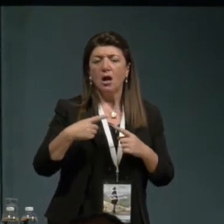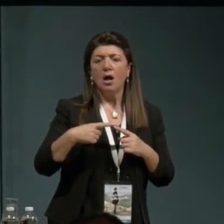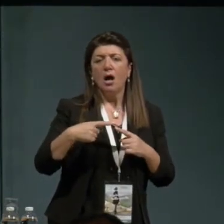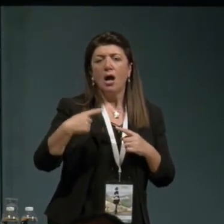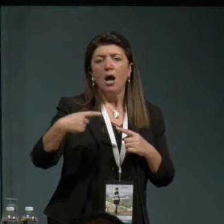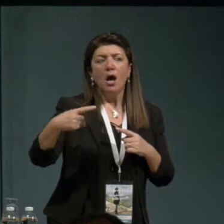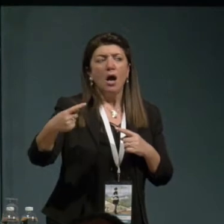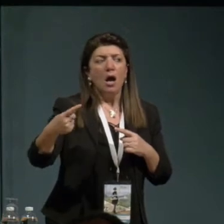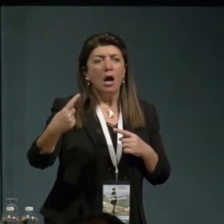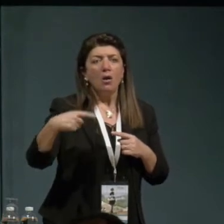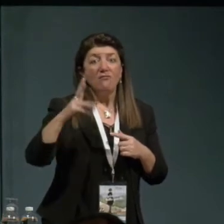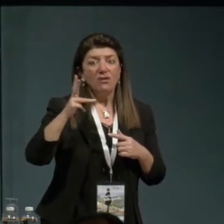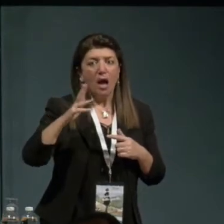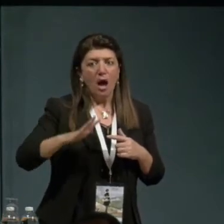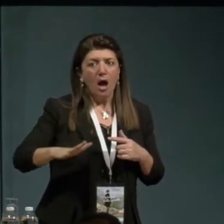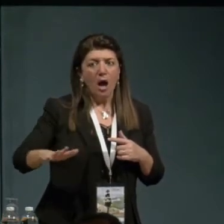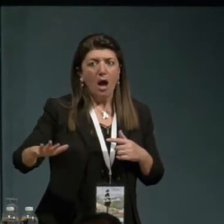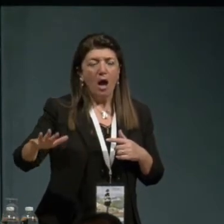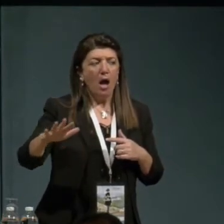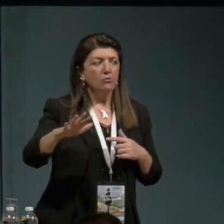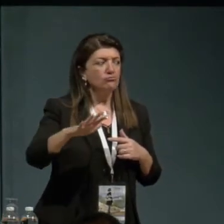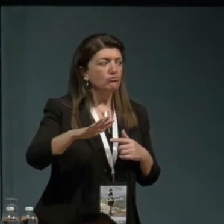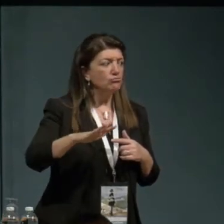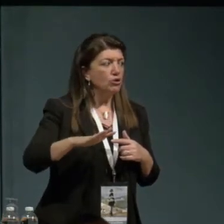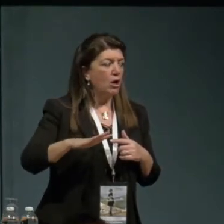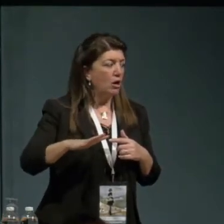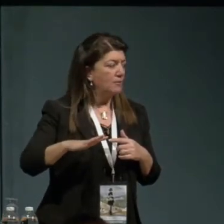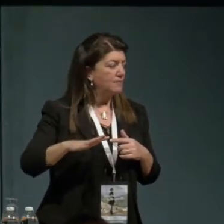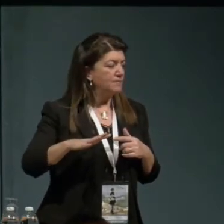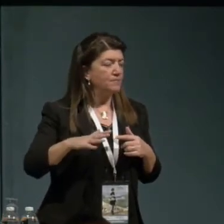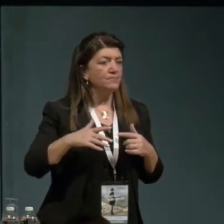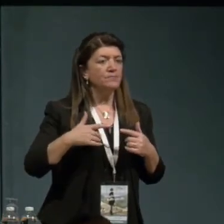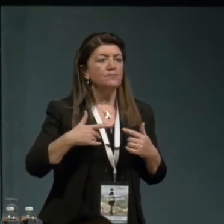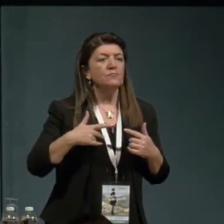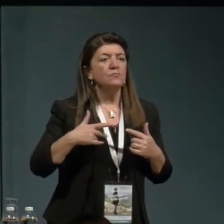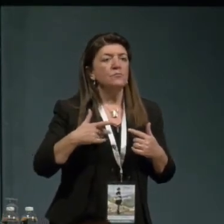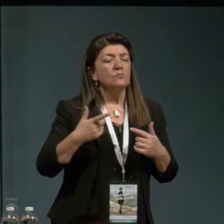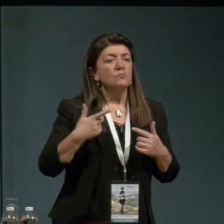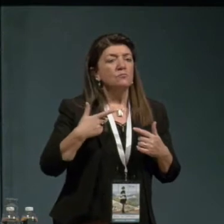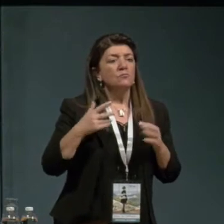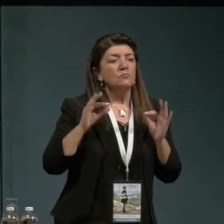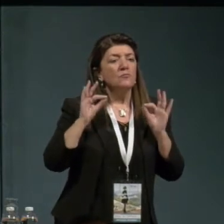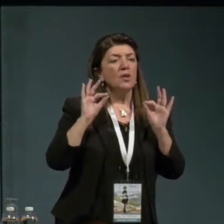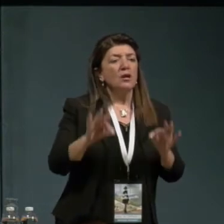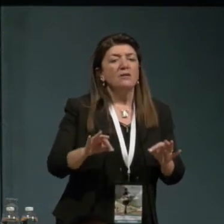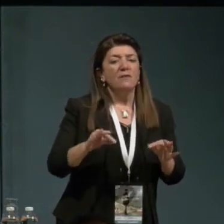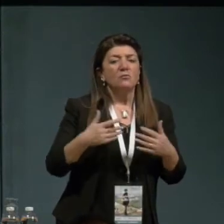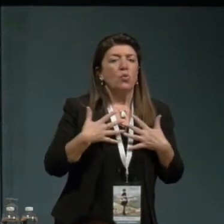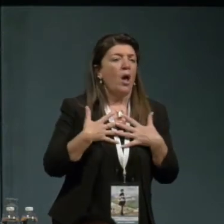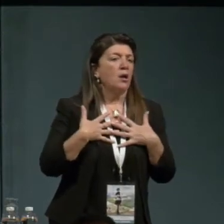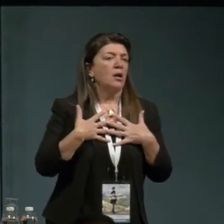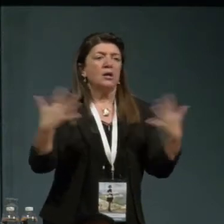in Francia ha preso un carattere di un'ampietude grandissima